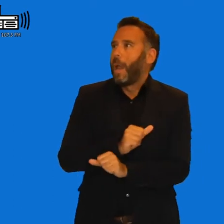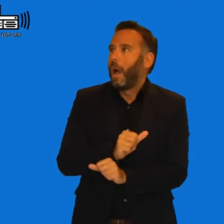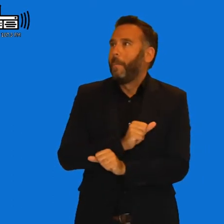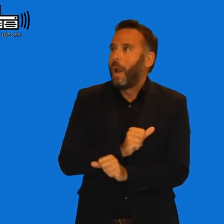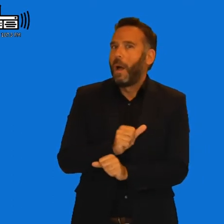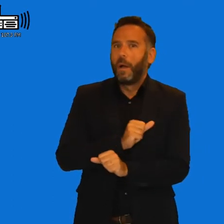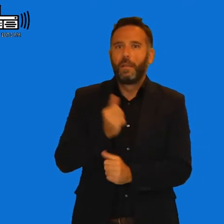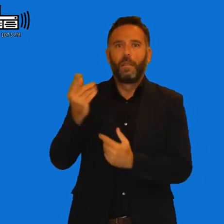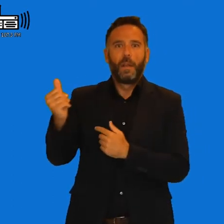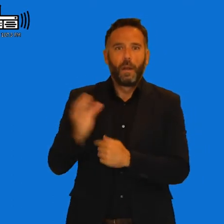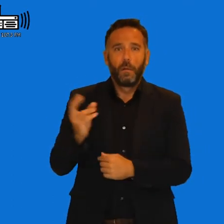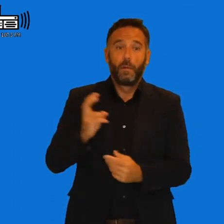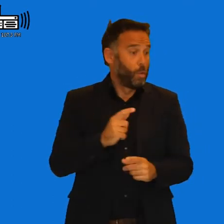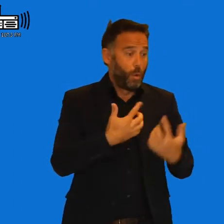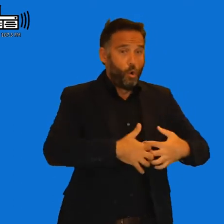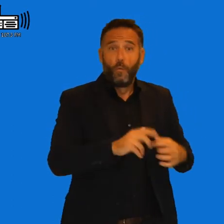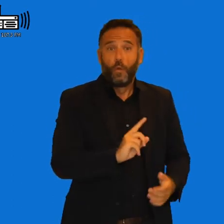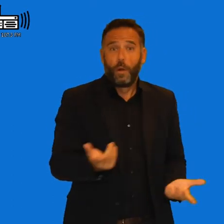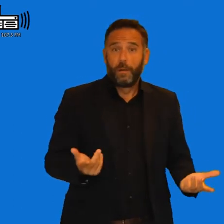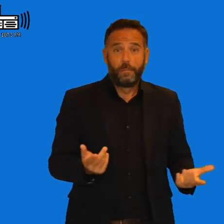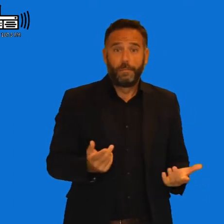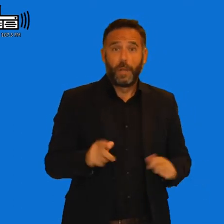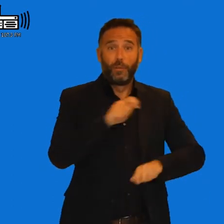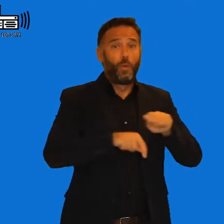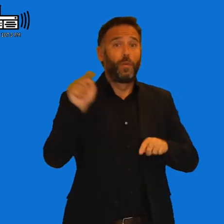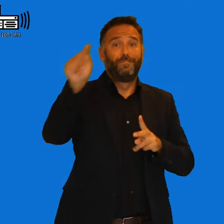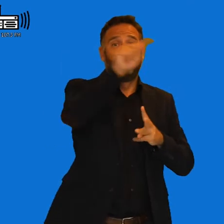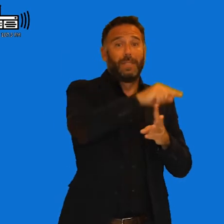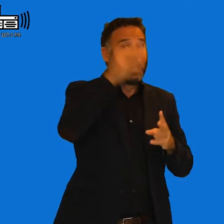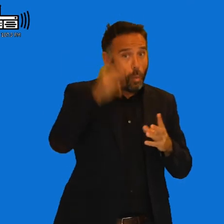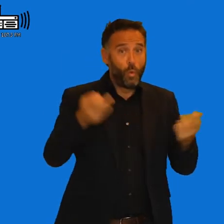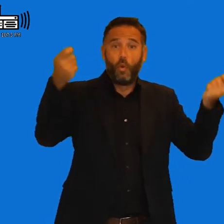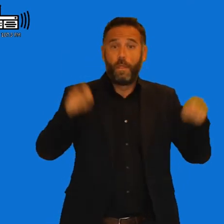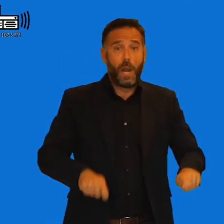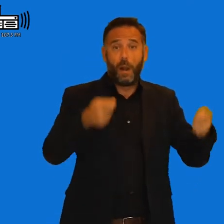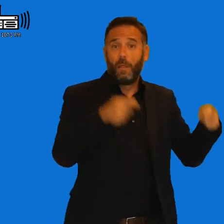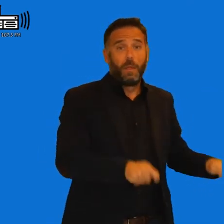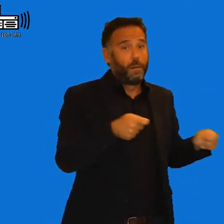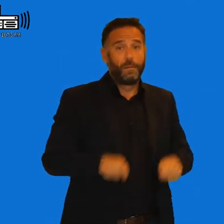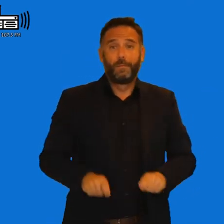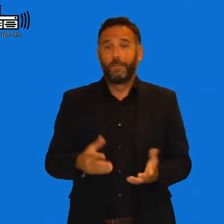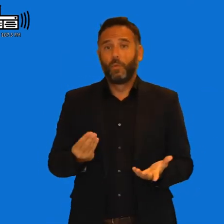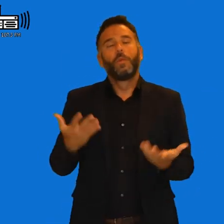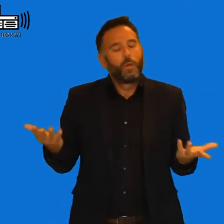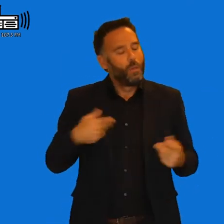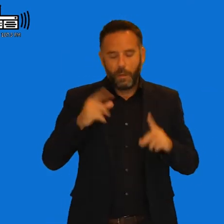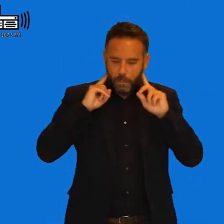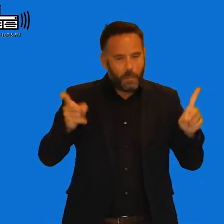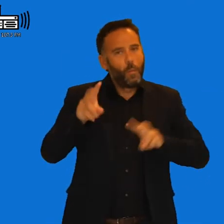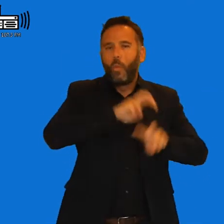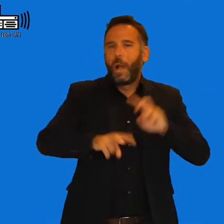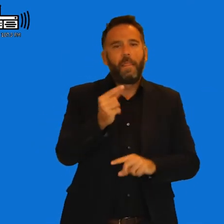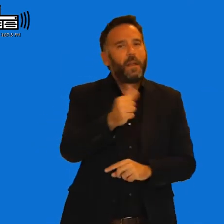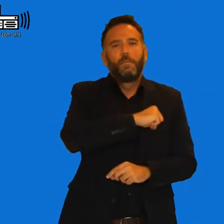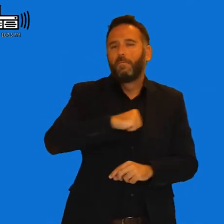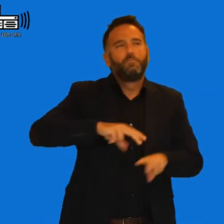asociaciones una subvención, porque entonces muchísimas asociaciones, como tú bien dices, tienen que cerrar y entonces así tampoco se puede la autofinanciación, la